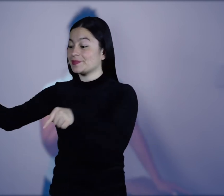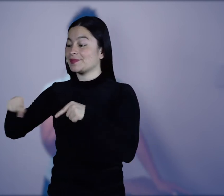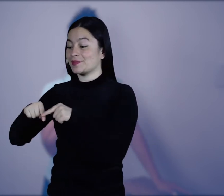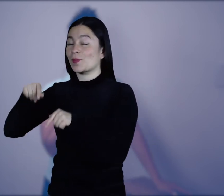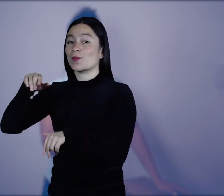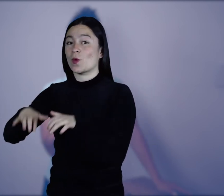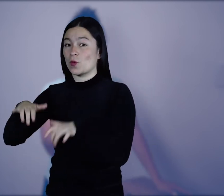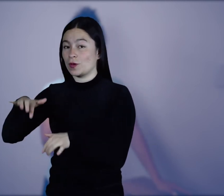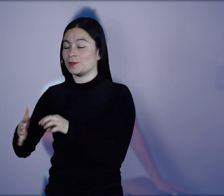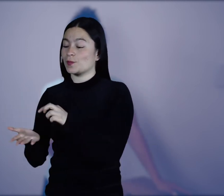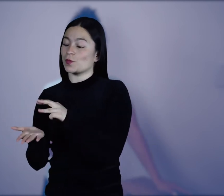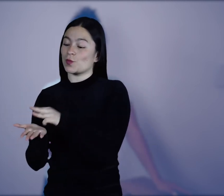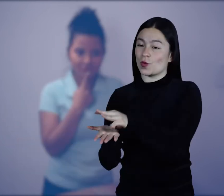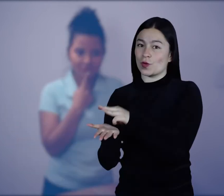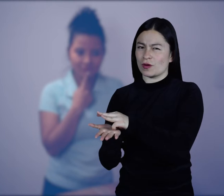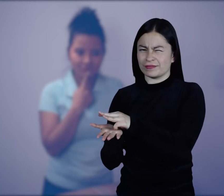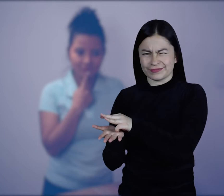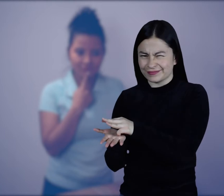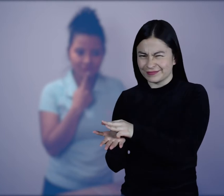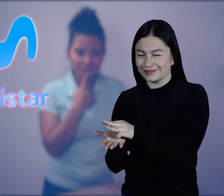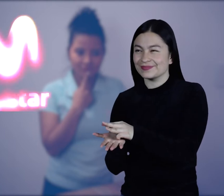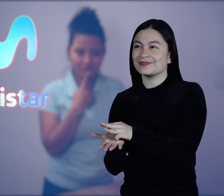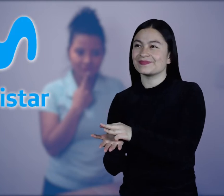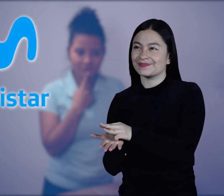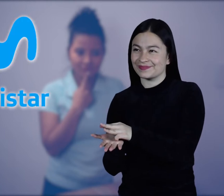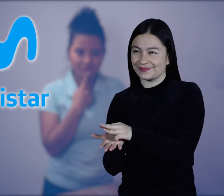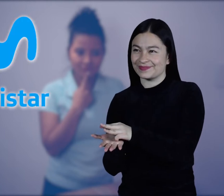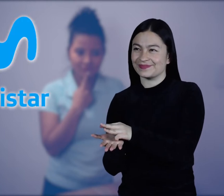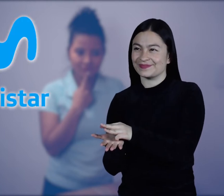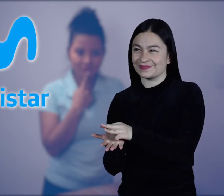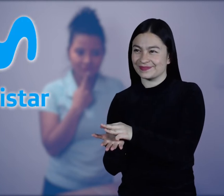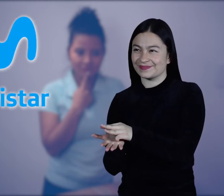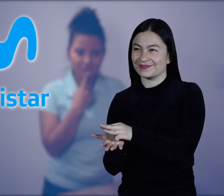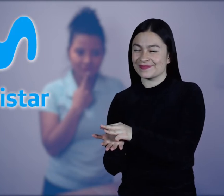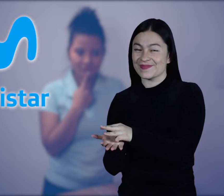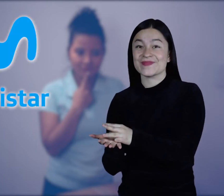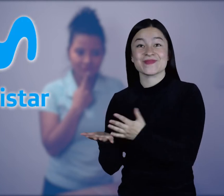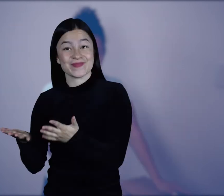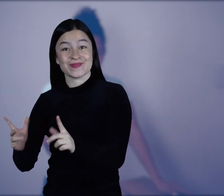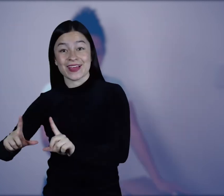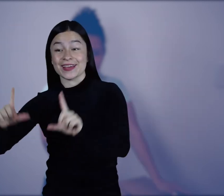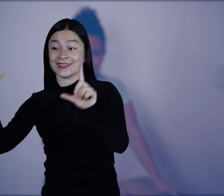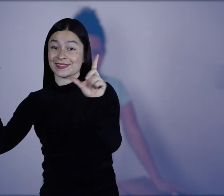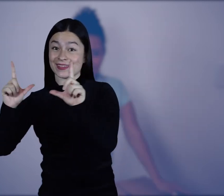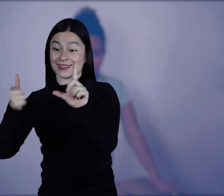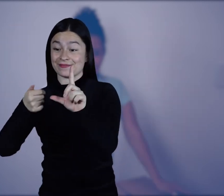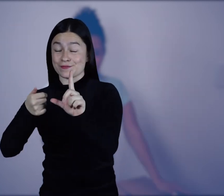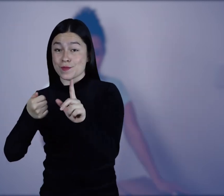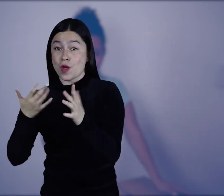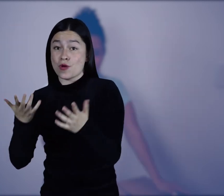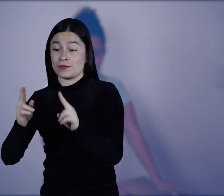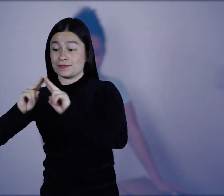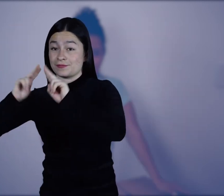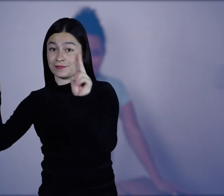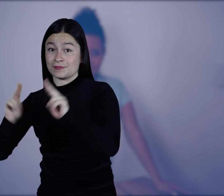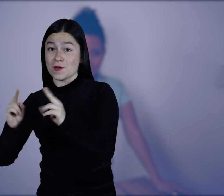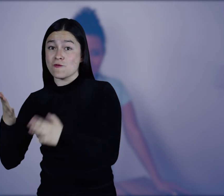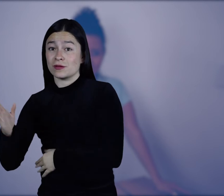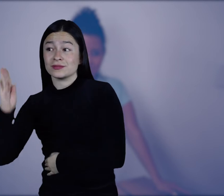La empresa Movistar de televisión, internet, telefonía móvil, entre